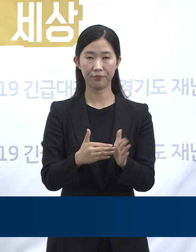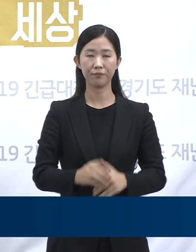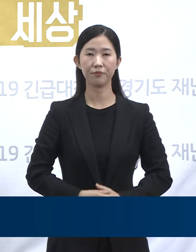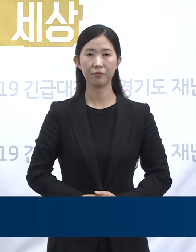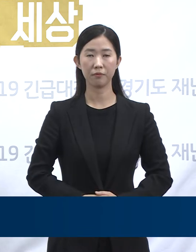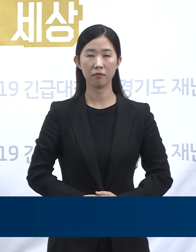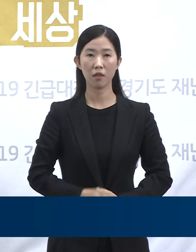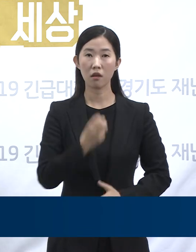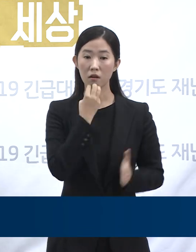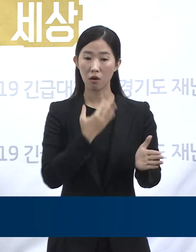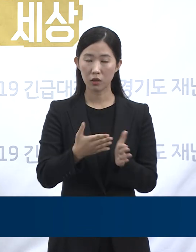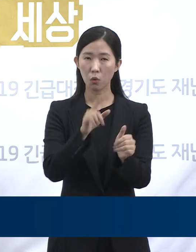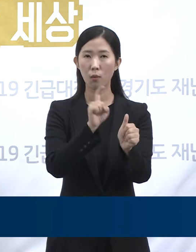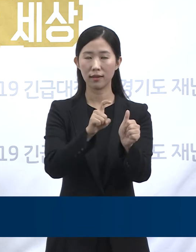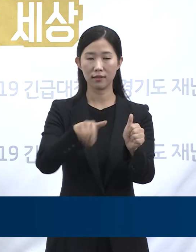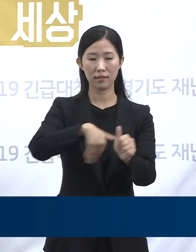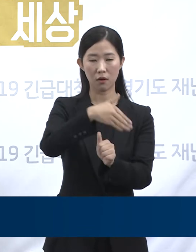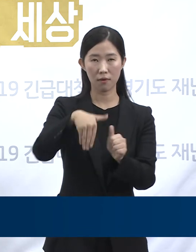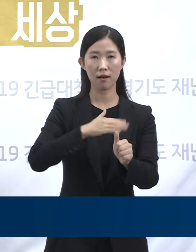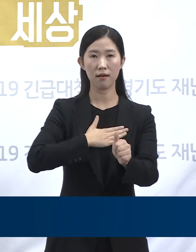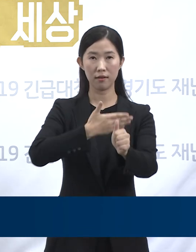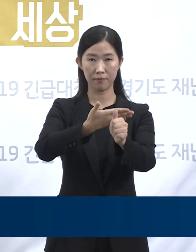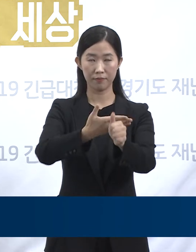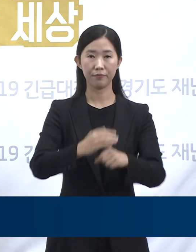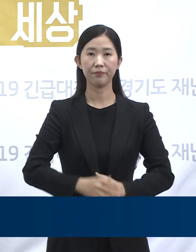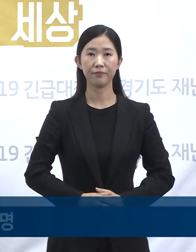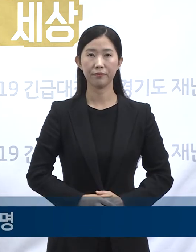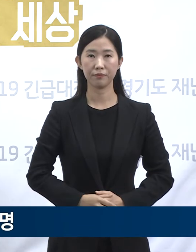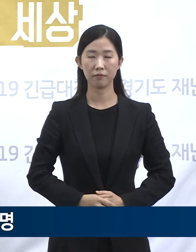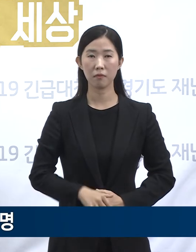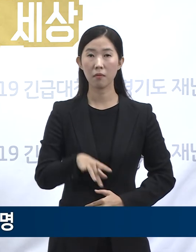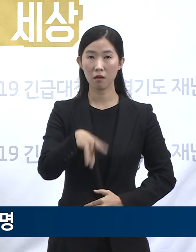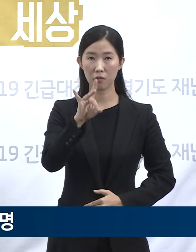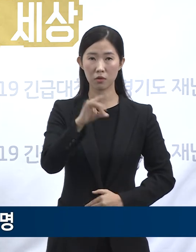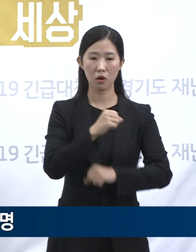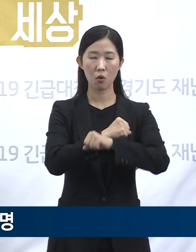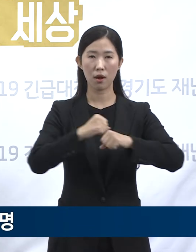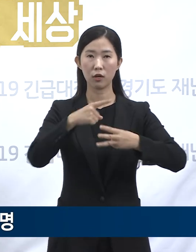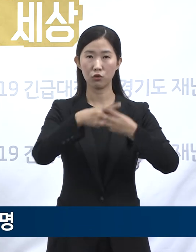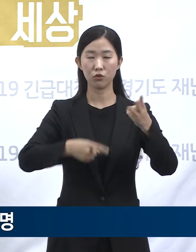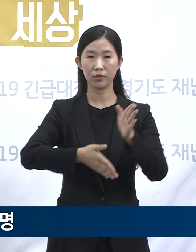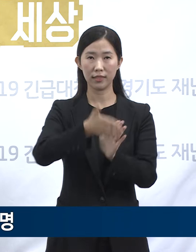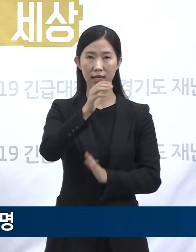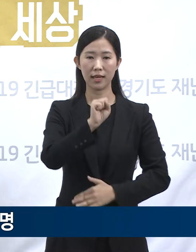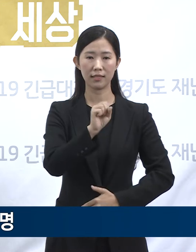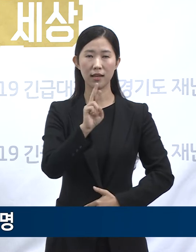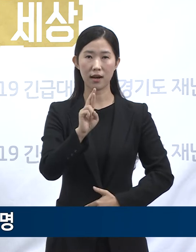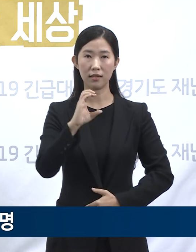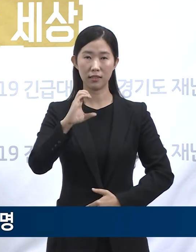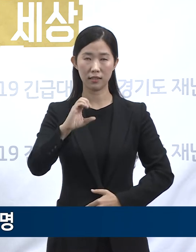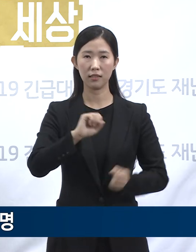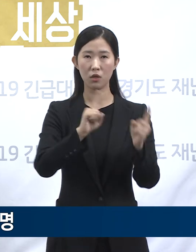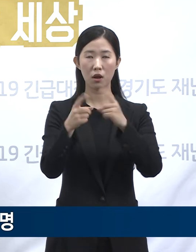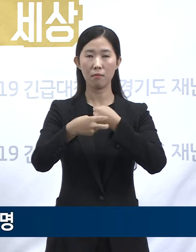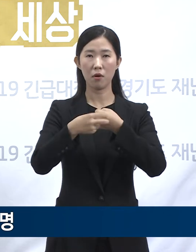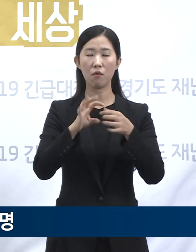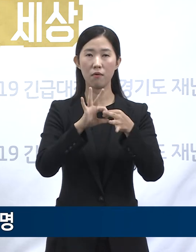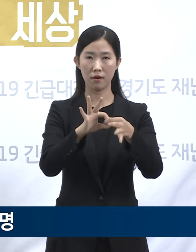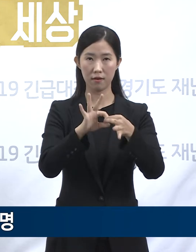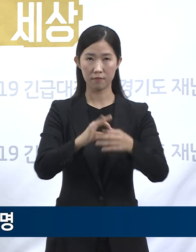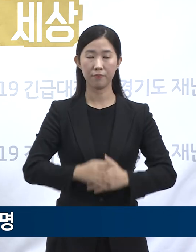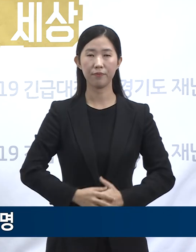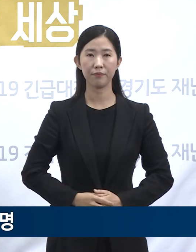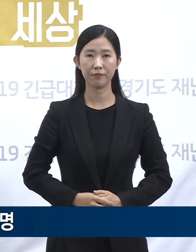도내 주요 확진 상황에 대해 말씀드리겠습니다. 먼저 광주시 SRC 재활병원 관련 확진 상황입니다.